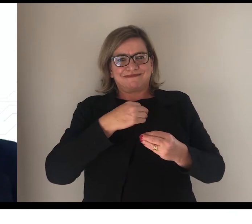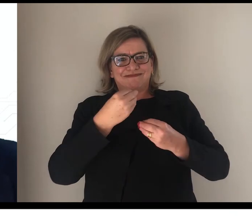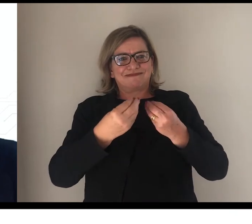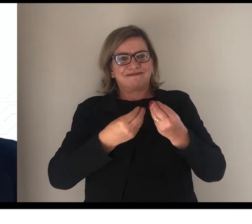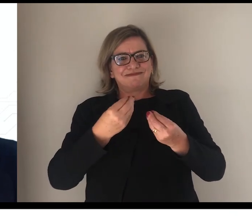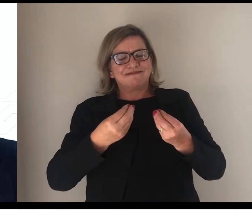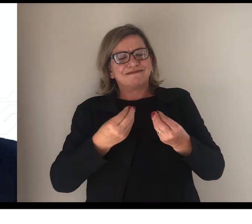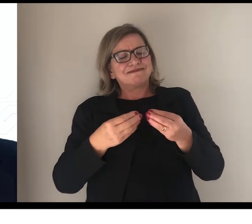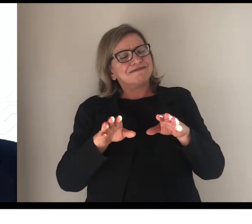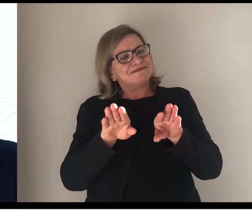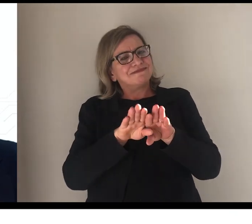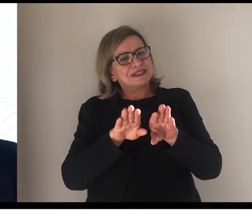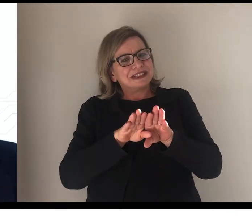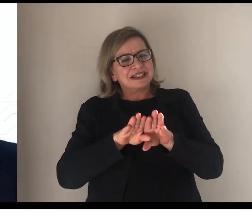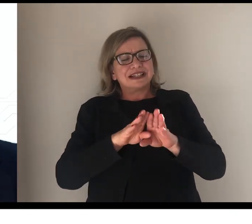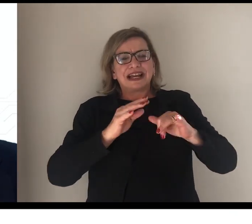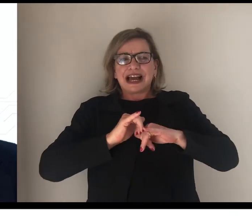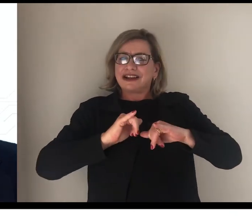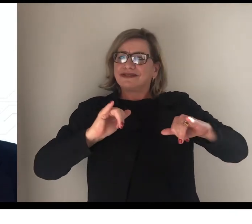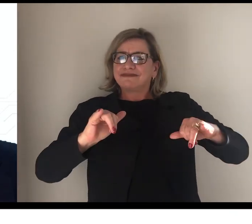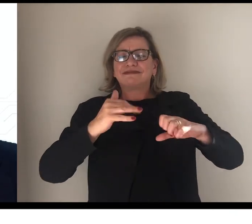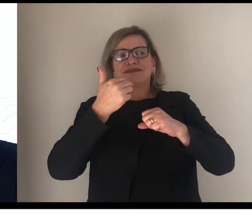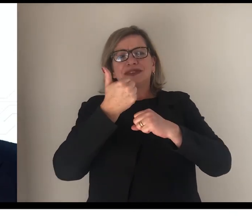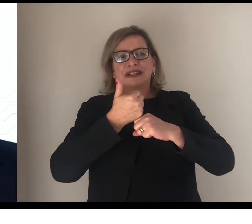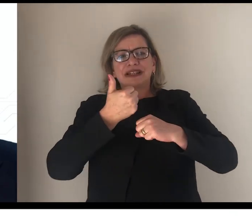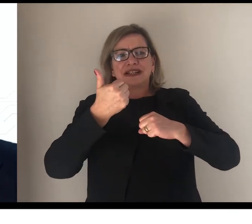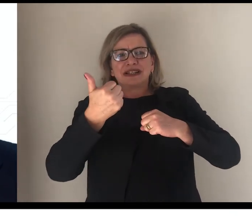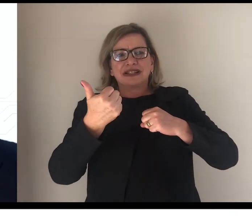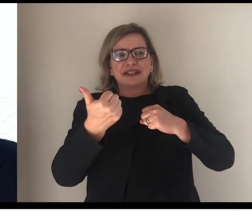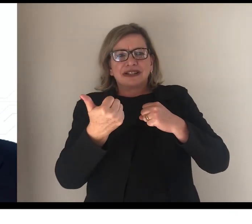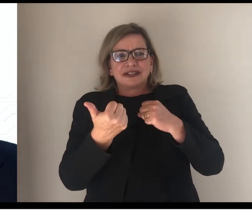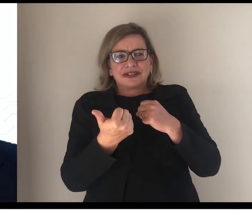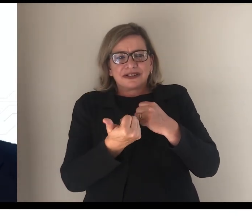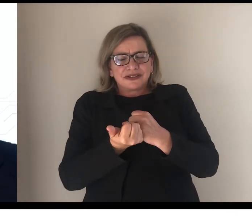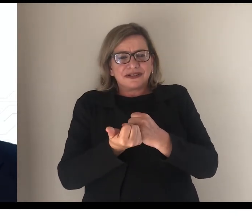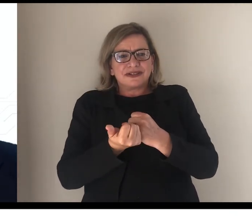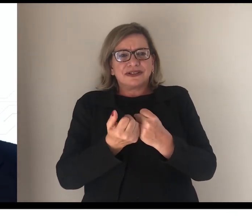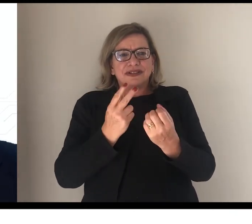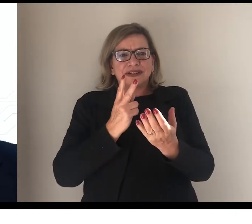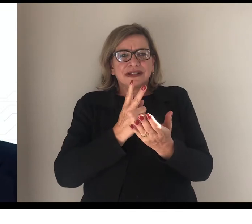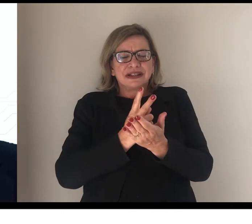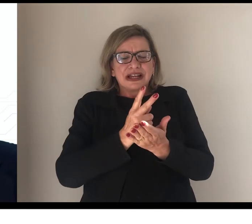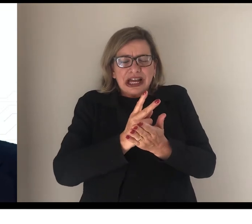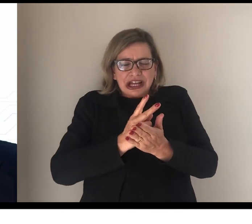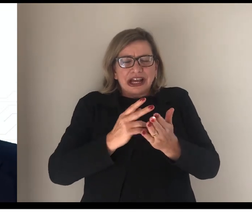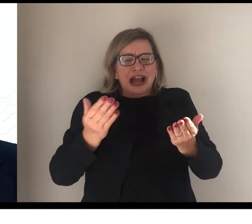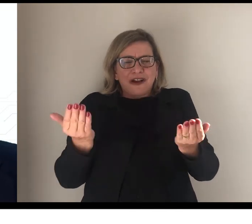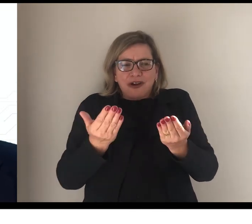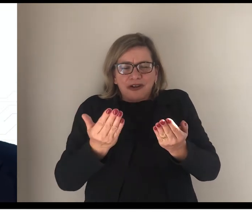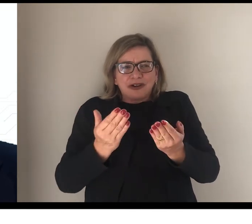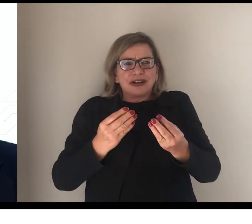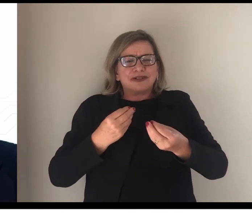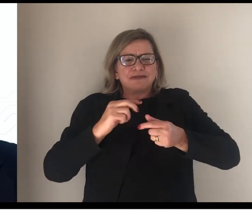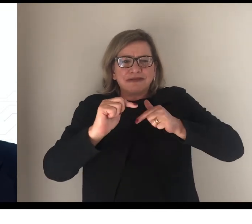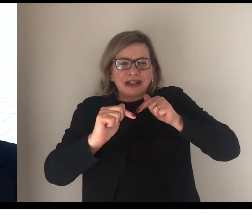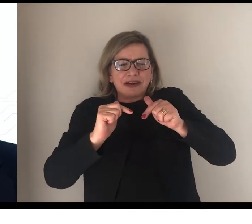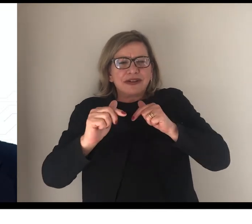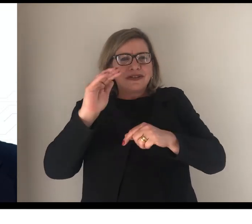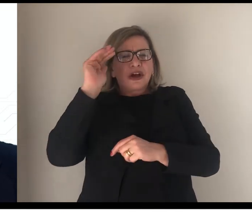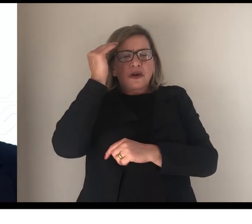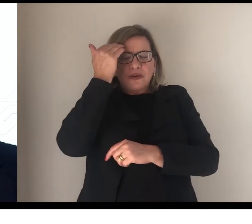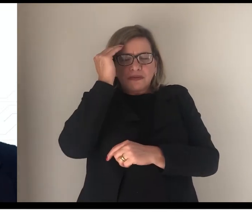que vocês, nesse convívio, vocês compreenderão a importância, essa